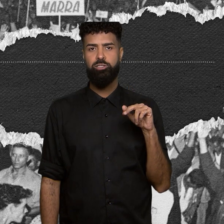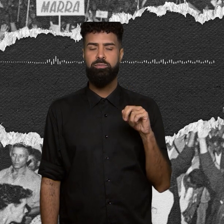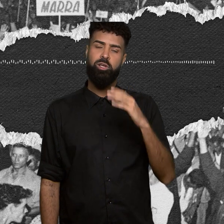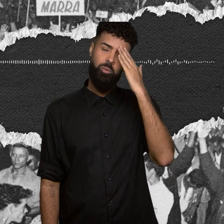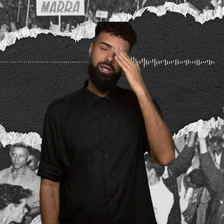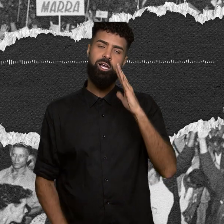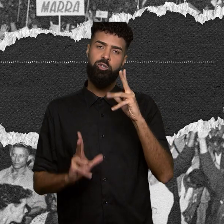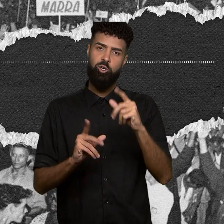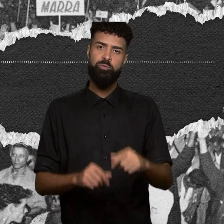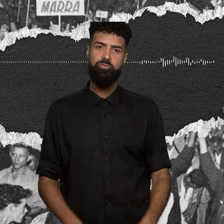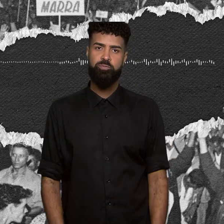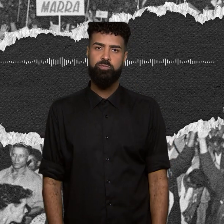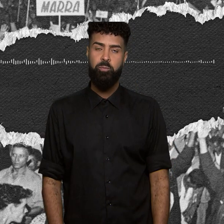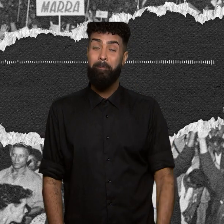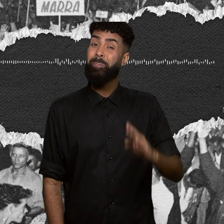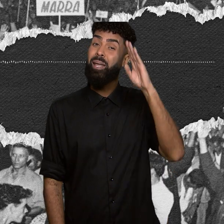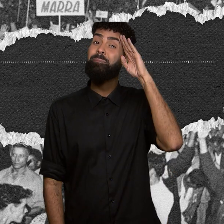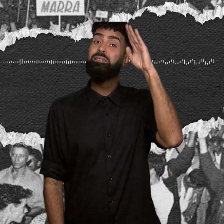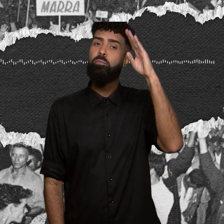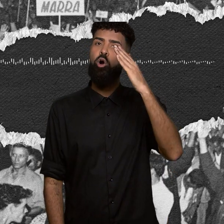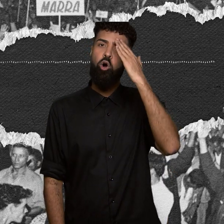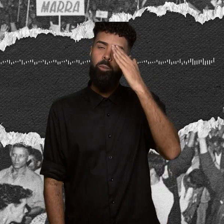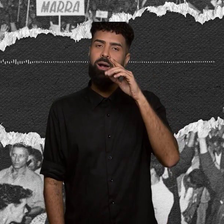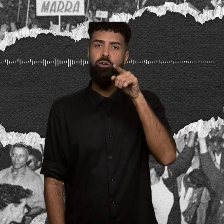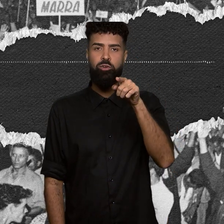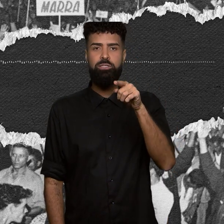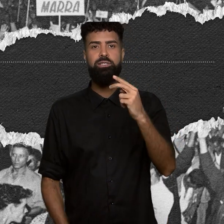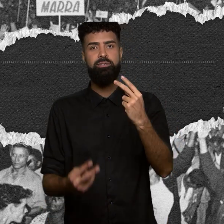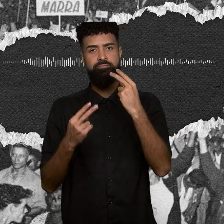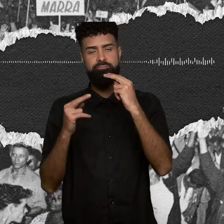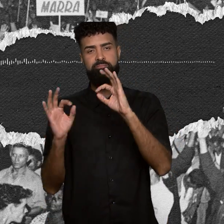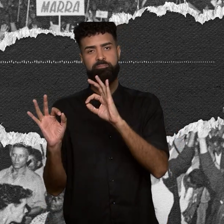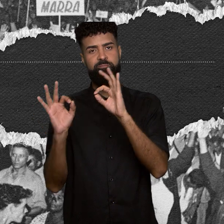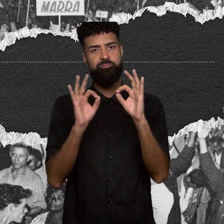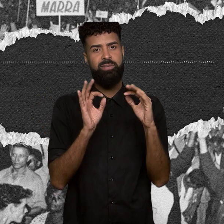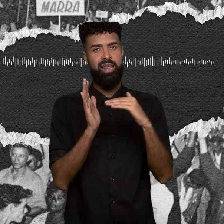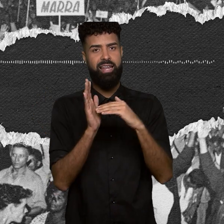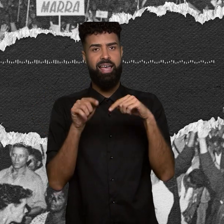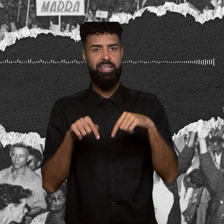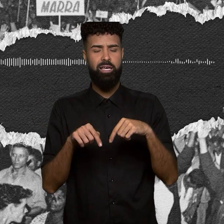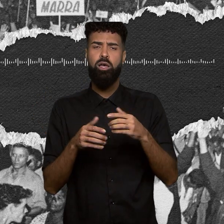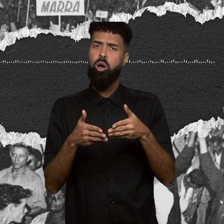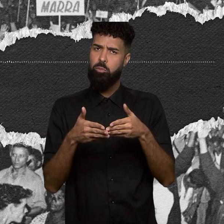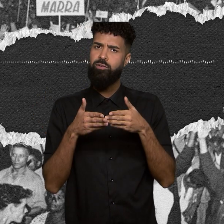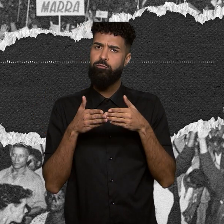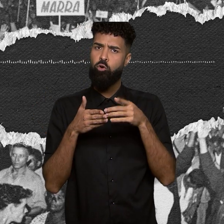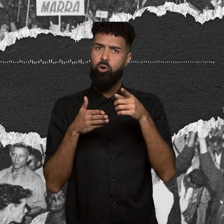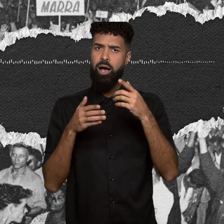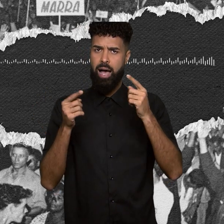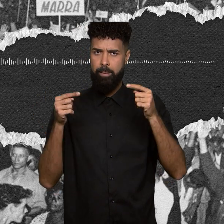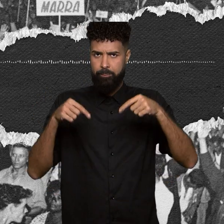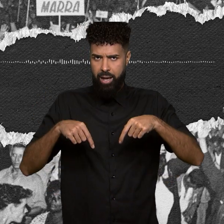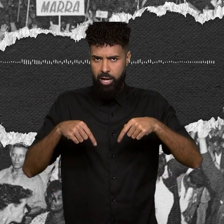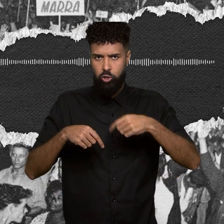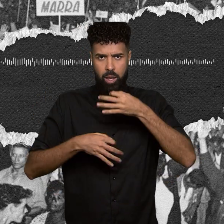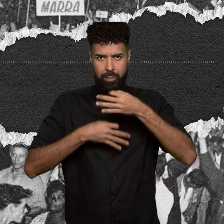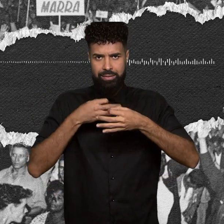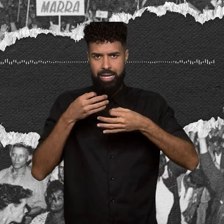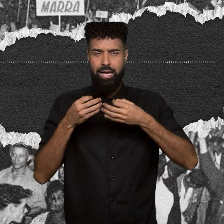E principalmente, obrigada a você que nos ouviu até aqui. Por favor, deixe uma mensagem em ouvidoria.ebc